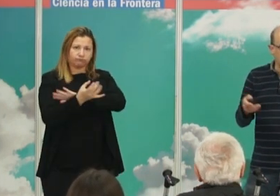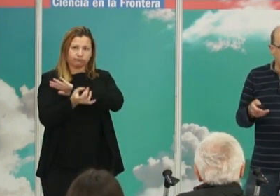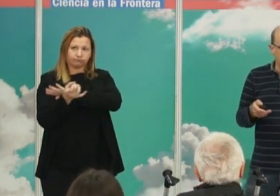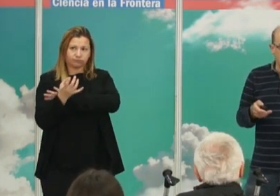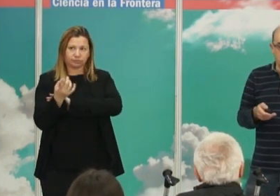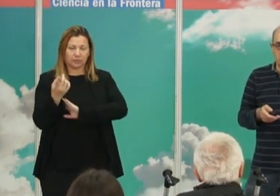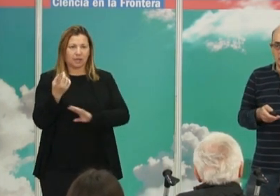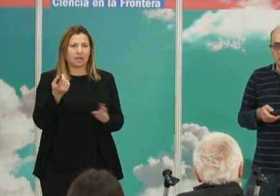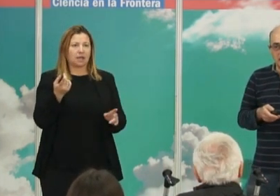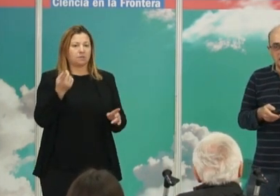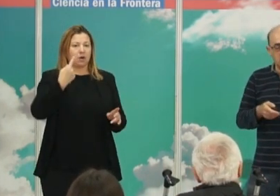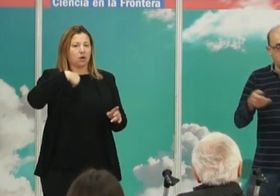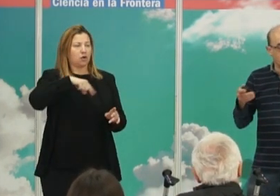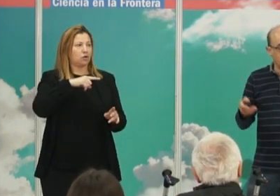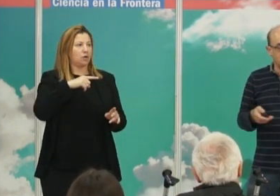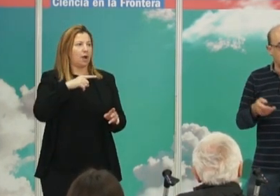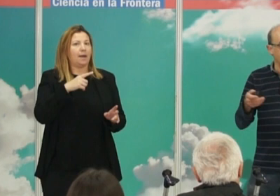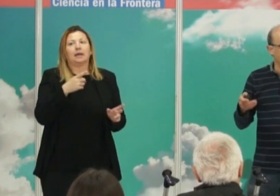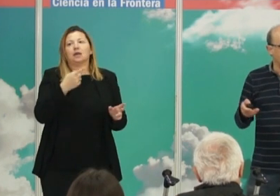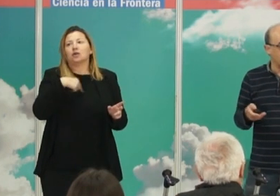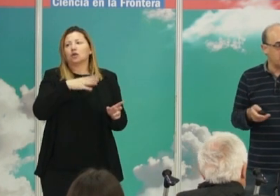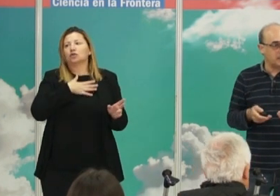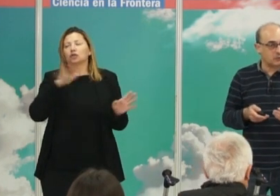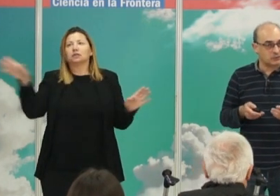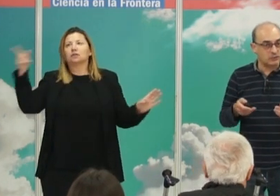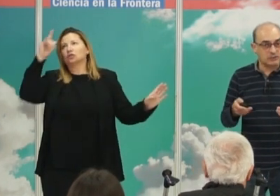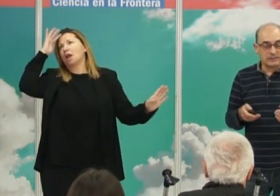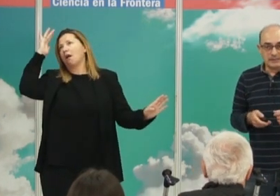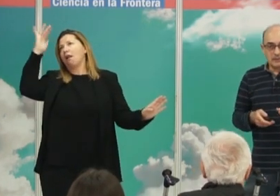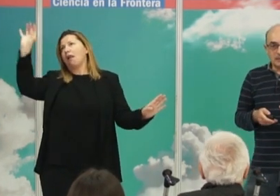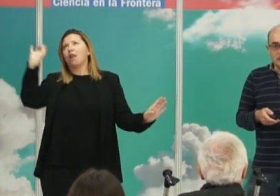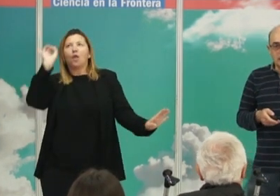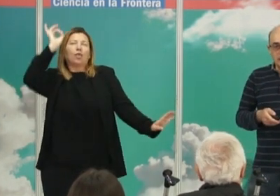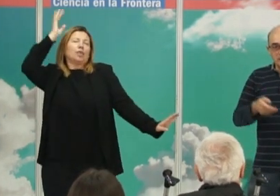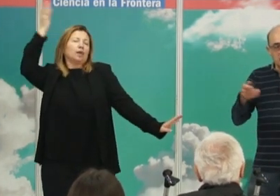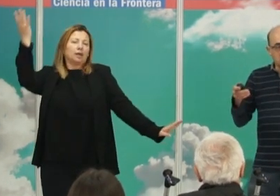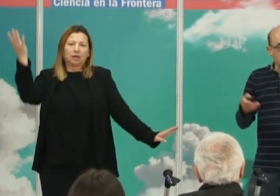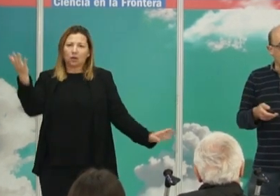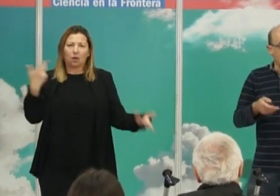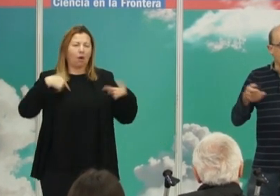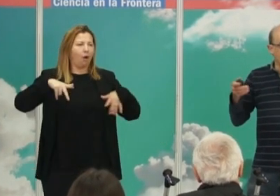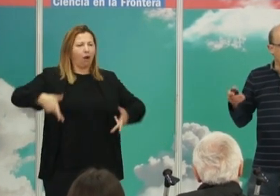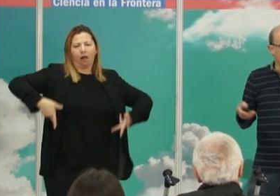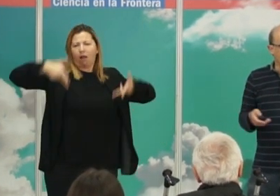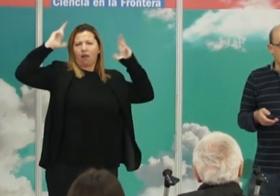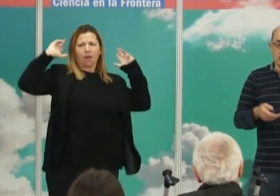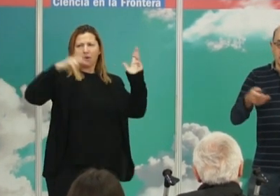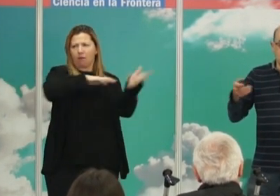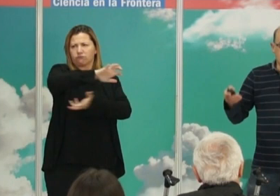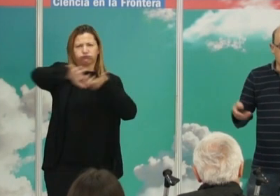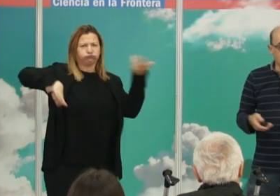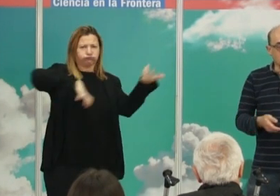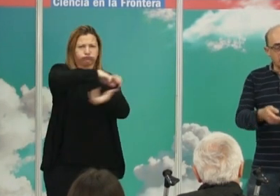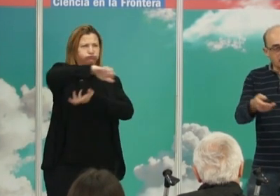diciendo que los cazadores-recolectores sean las sociedades idílicas que imaginaba Rousseau, libres de violencia porque